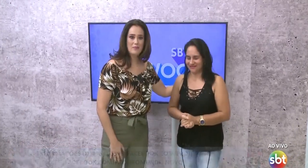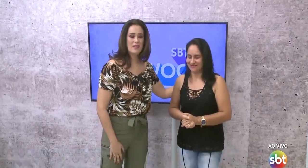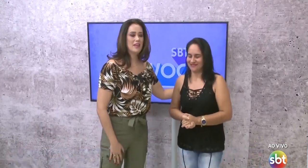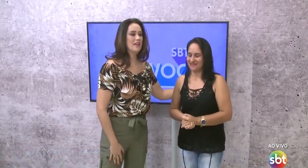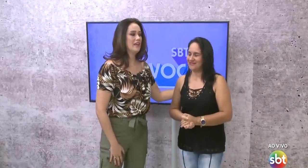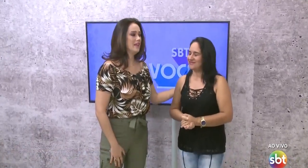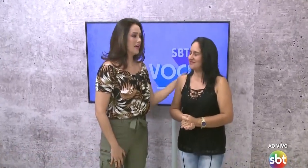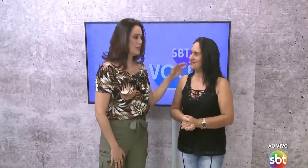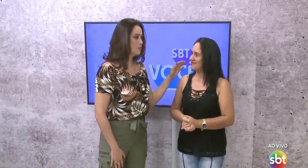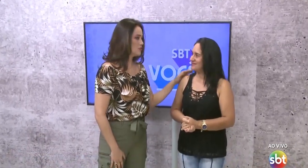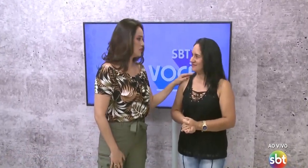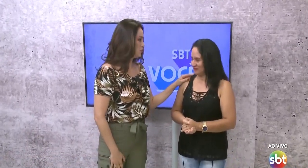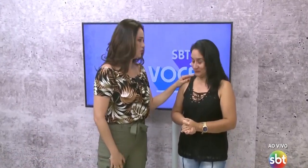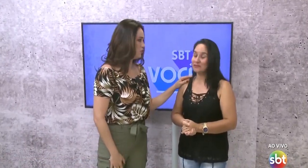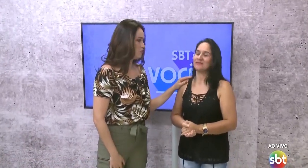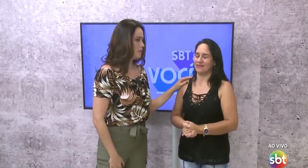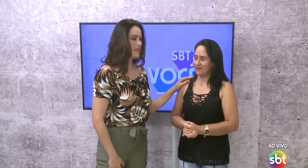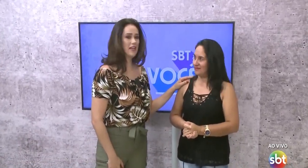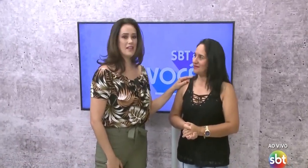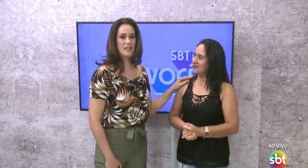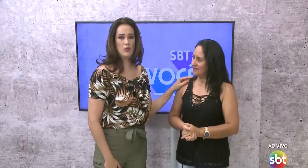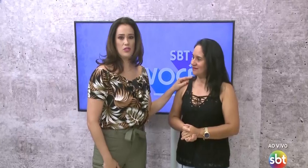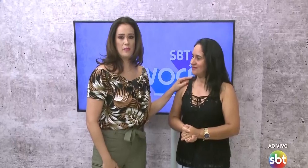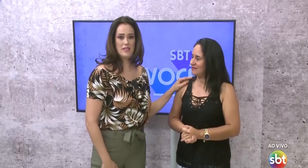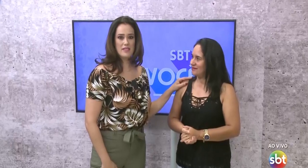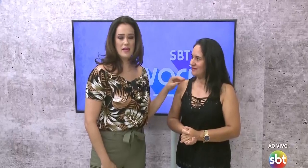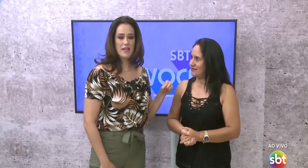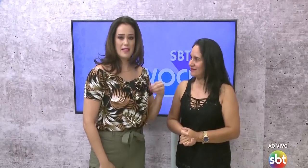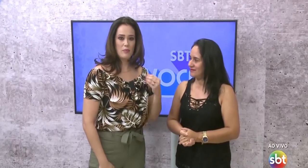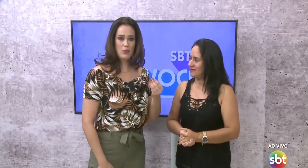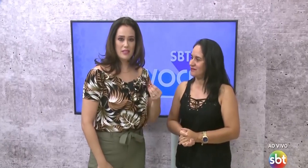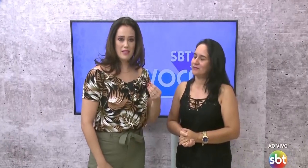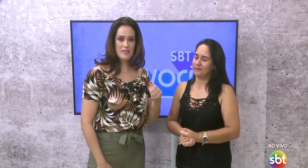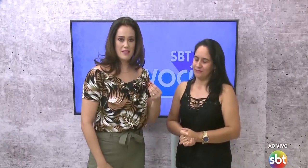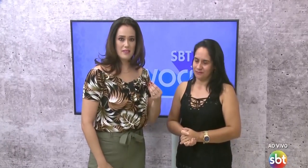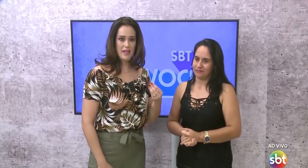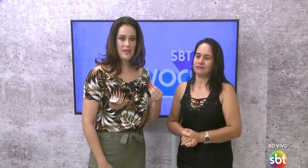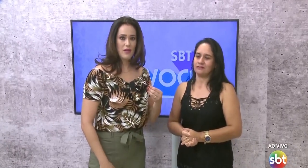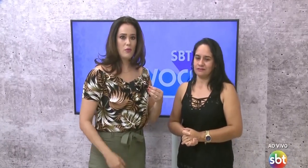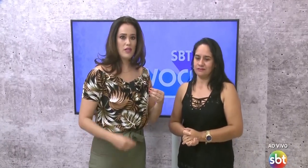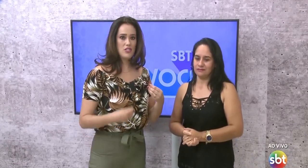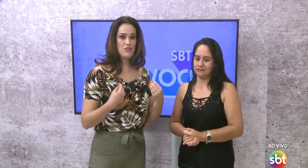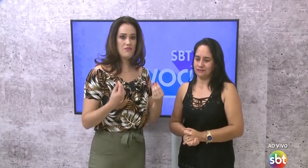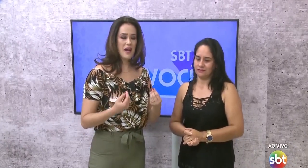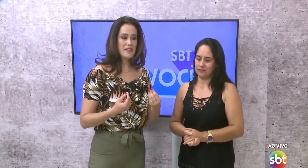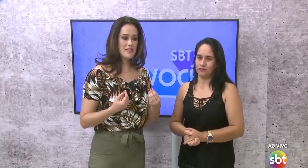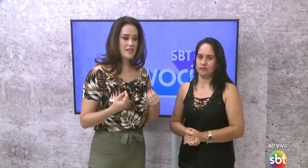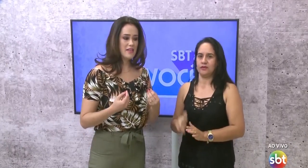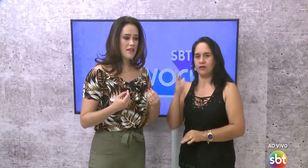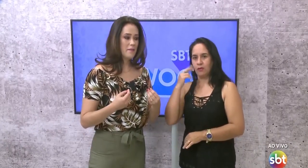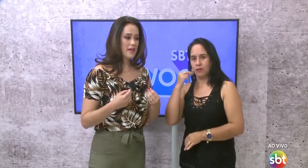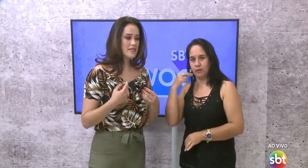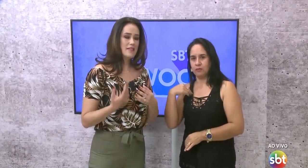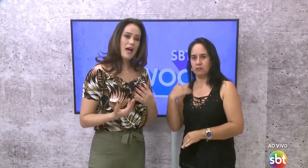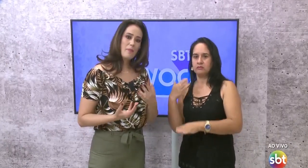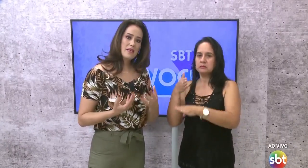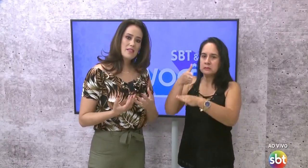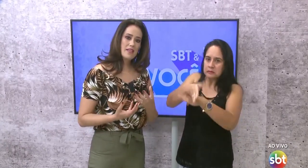tá? Lá do Projeto Mundo Novo Pique. Ela tá aqui hoje pra dizer da importância, né? Como que a gente faz aí pra ensinar pras